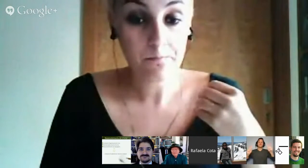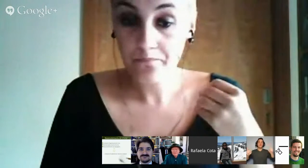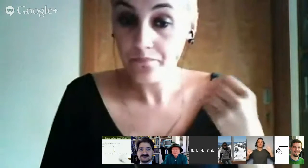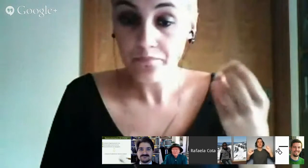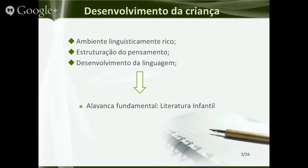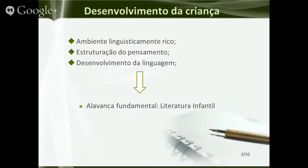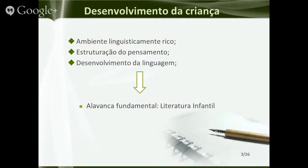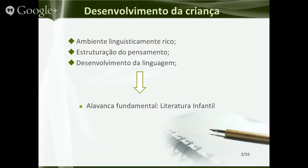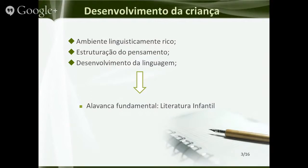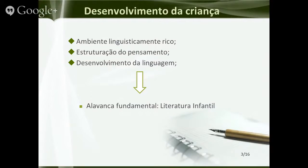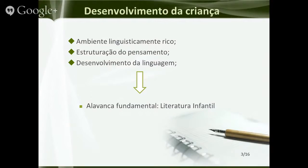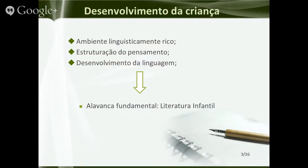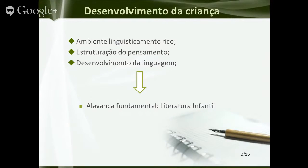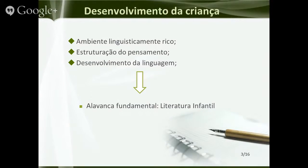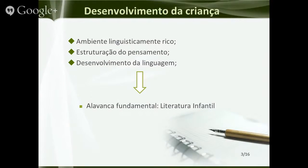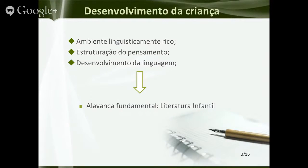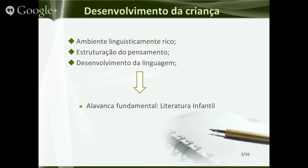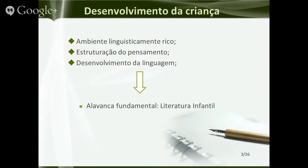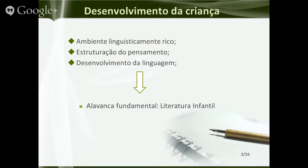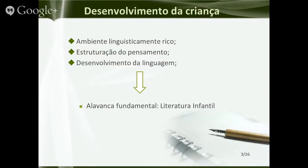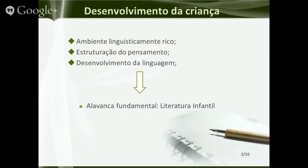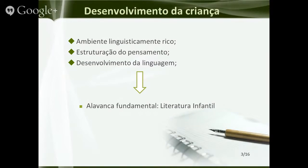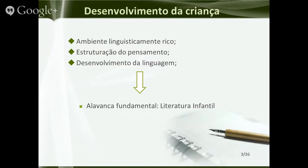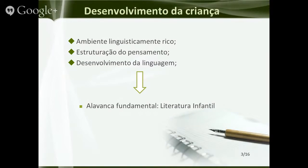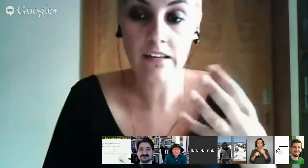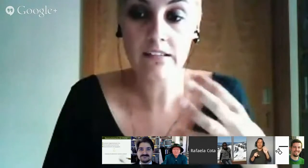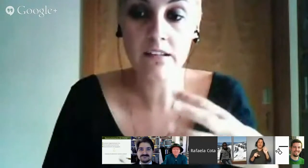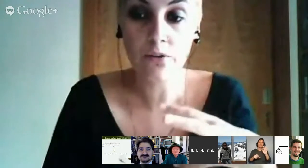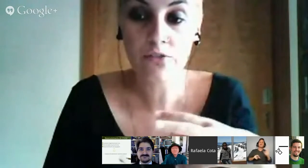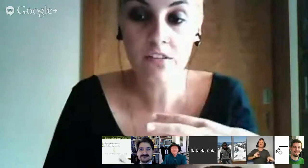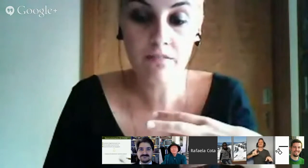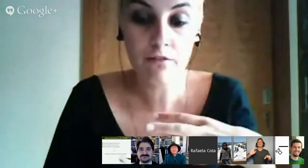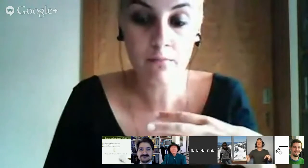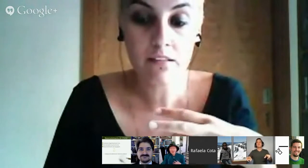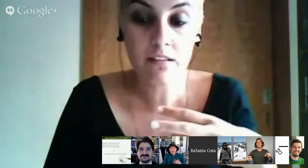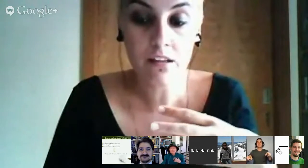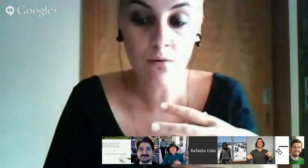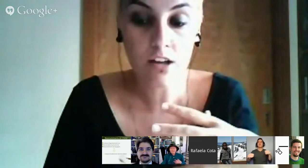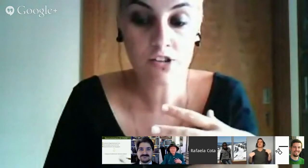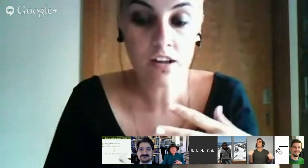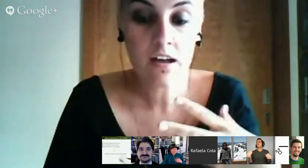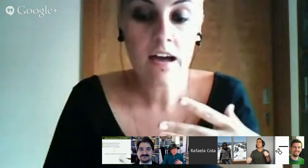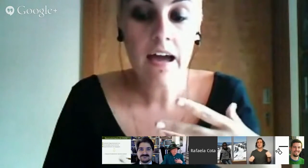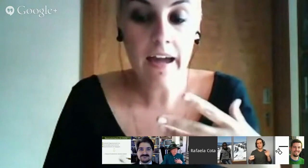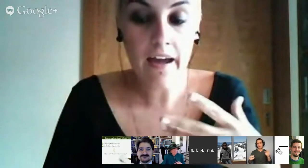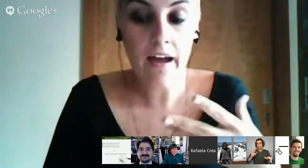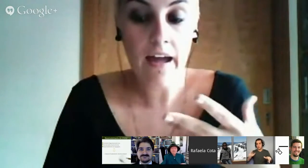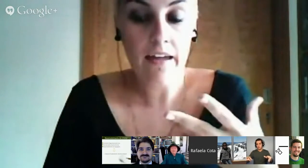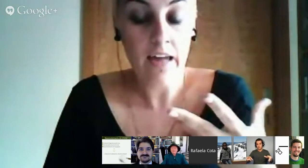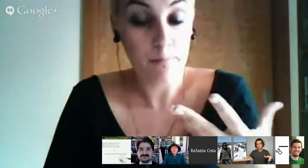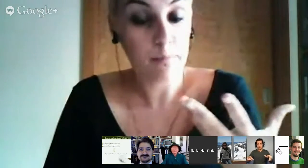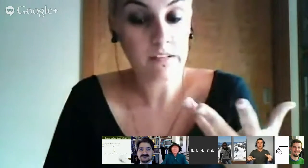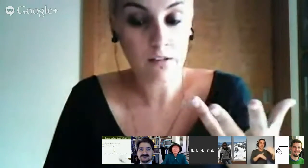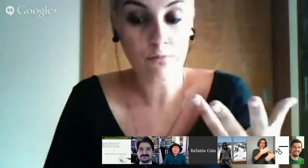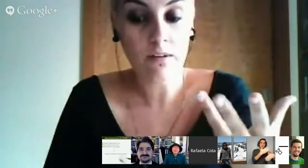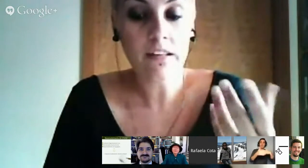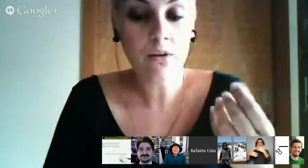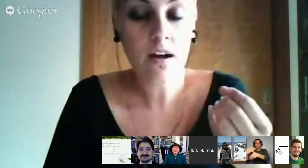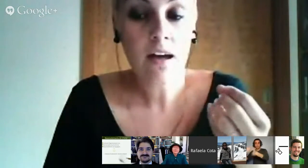são idênticas, o que vai diferenciar depois a sua aquisição e o seu desenvolvimento da linguagem e a apropriação de uma língua